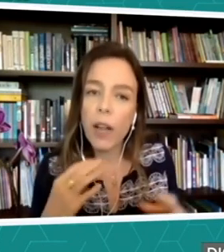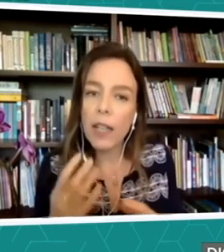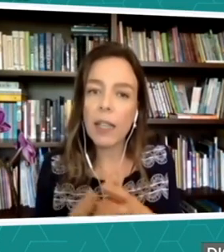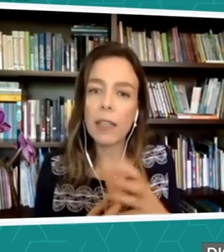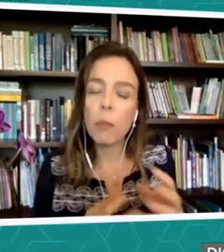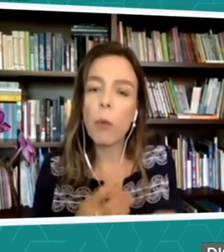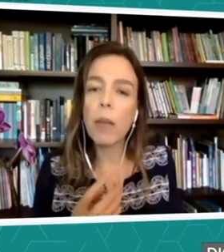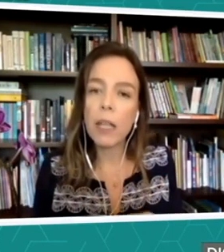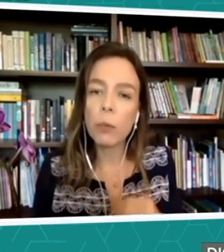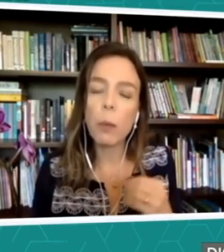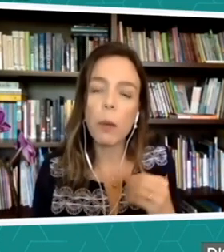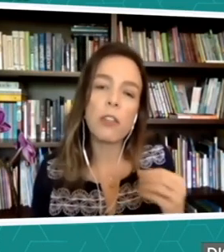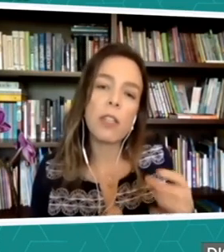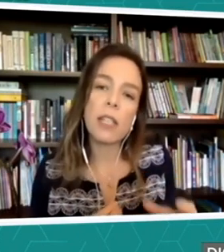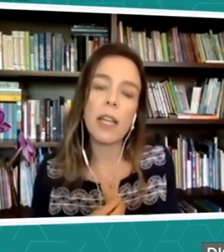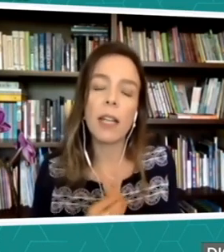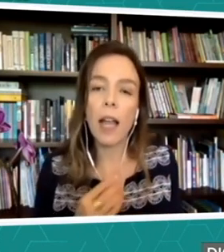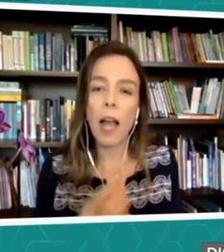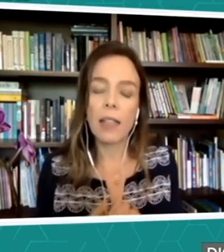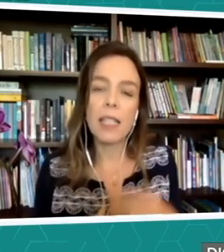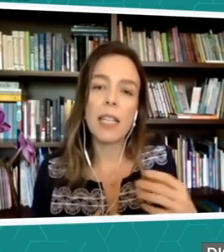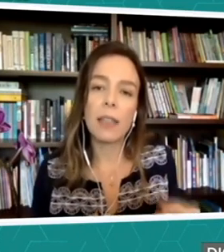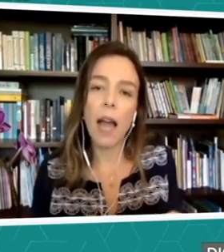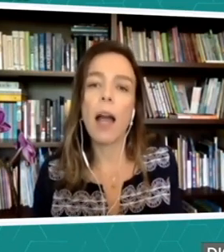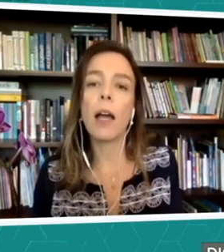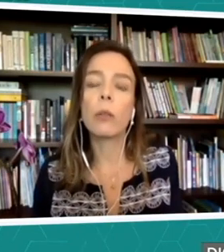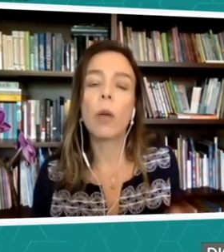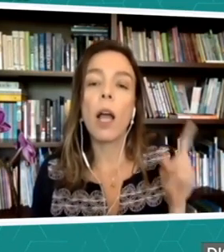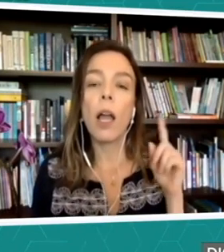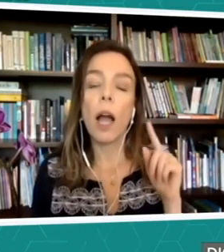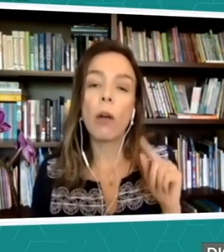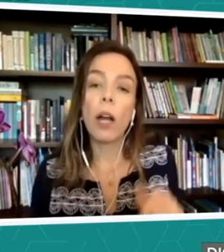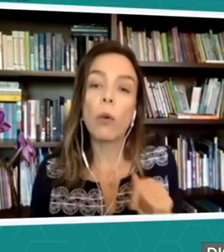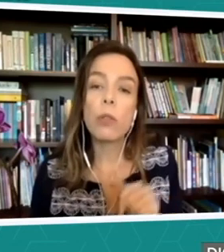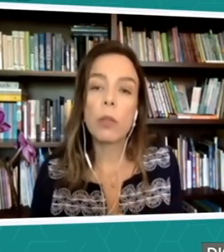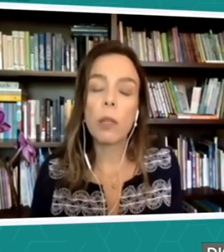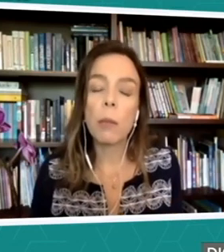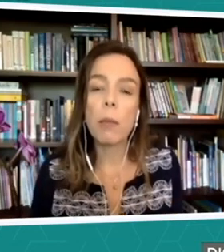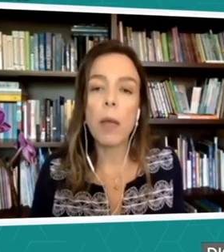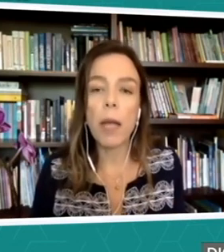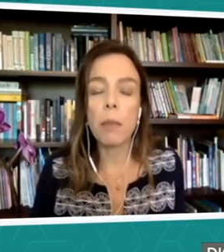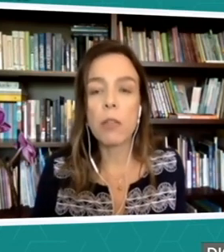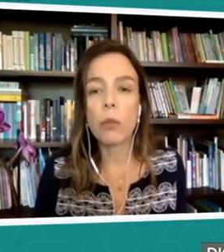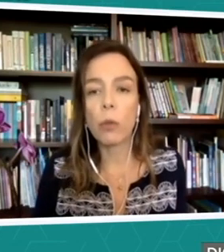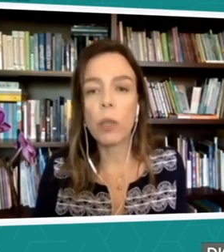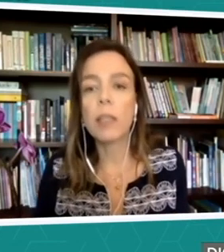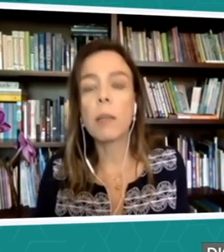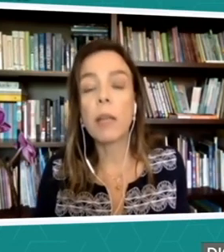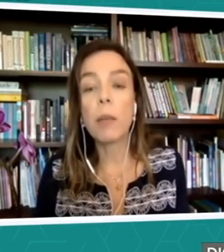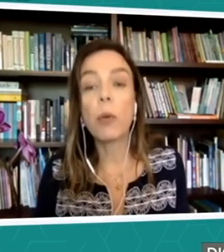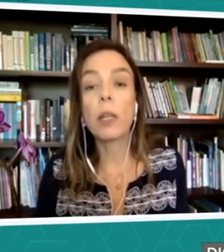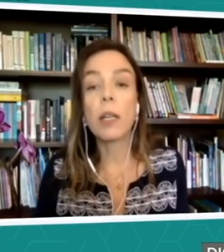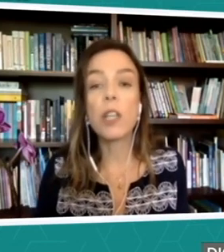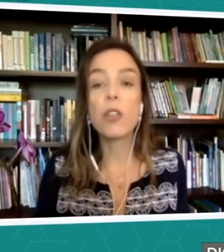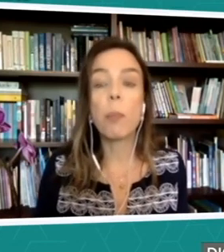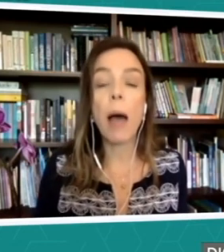a cada momento, pode ser acrescentado. Agora, o senhor também mencionou que também é importante para